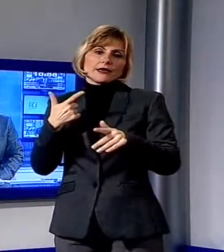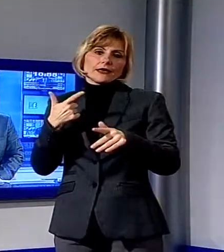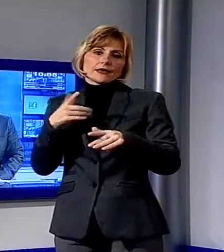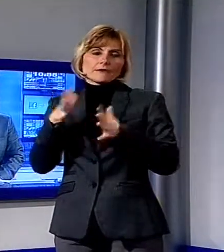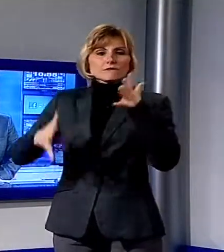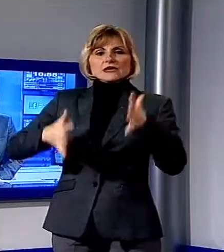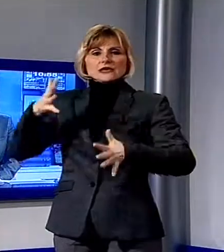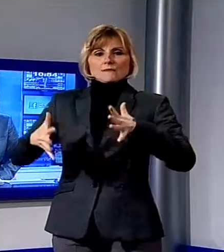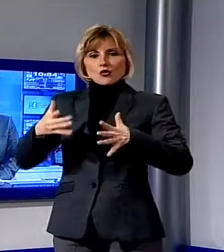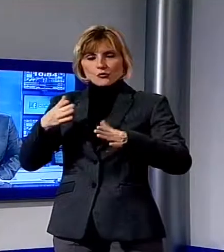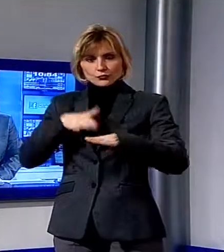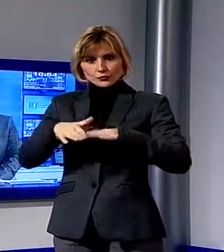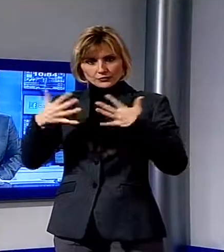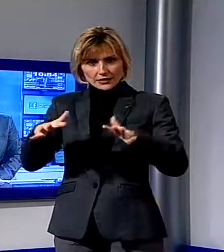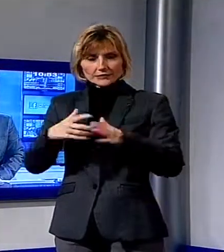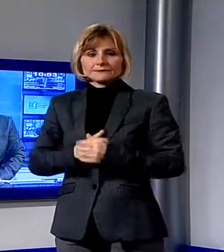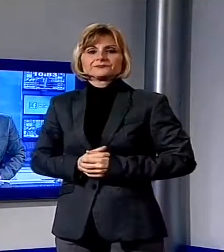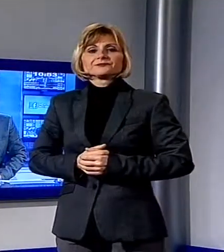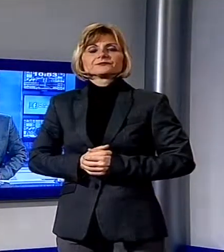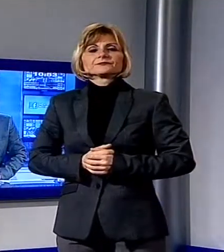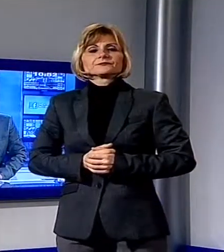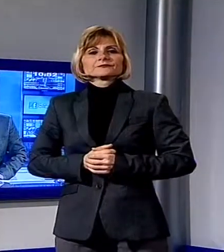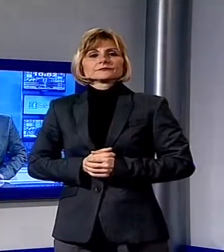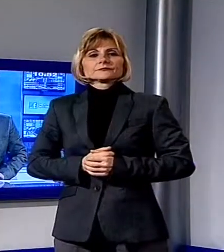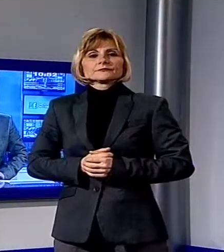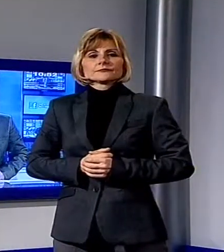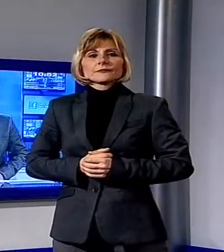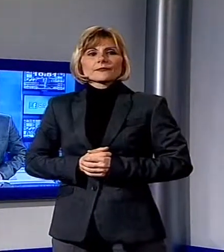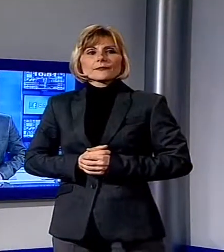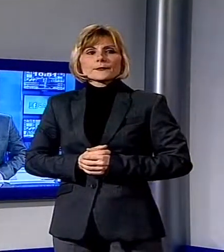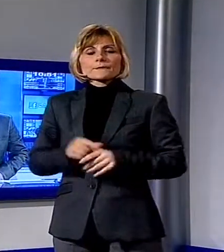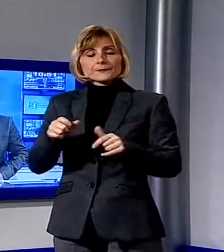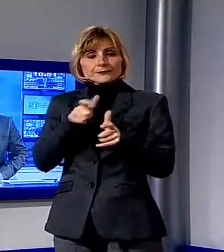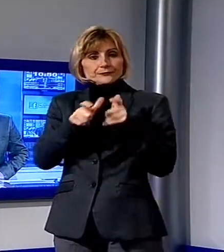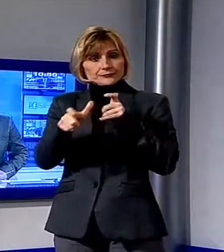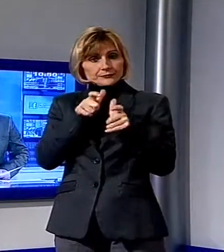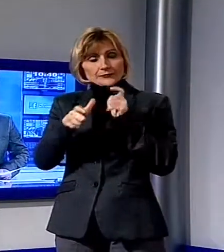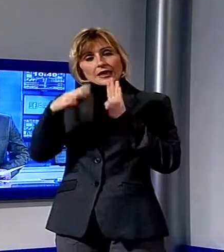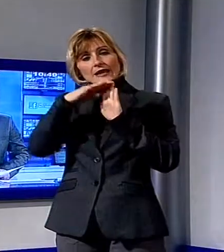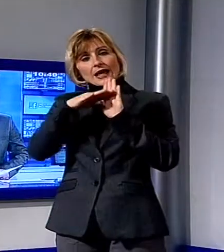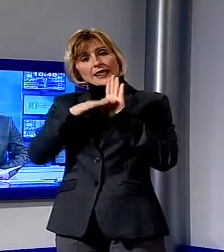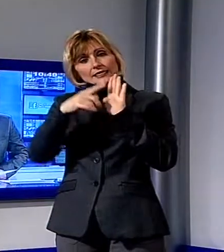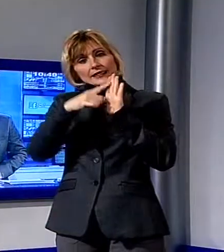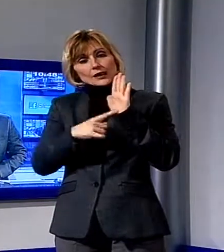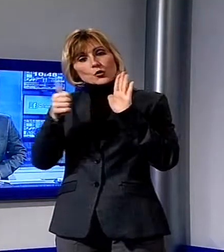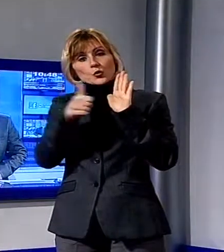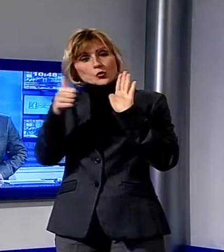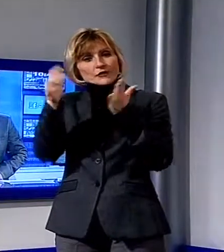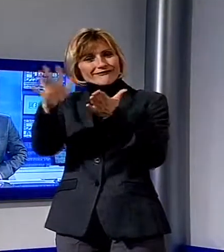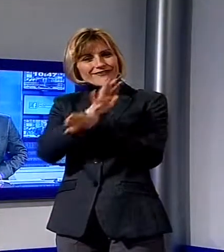mimo. Andiamo adesso a parlare del calendario unico per gli eventi che è stato